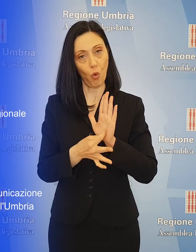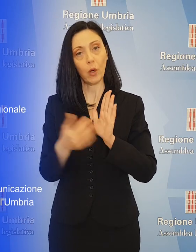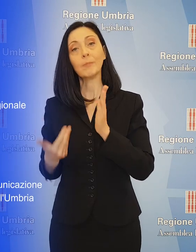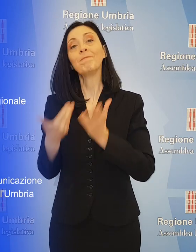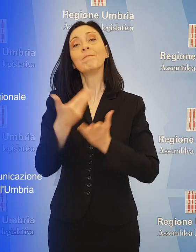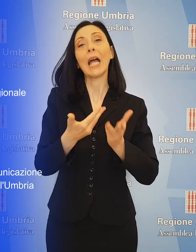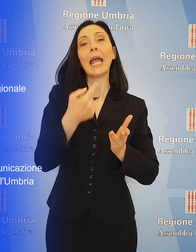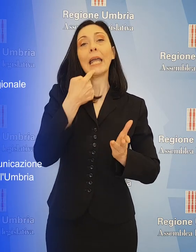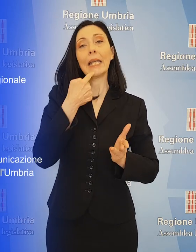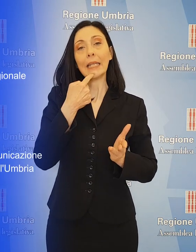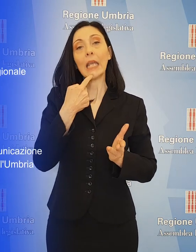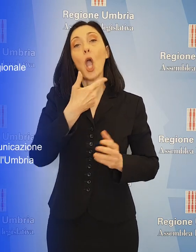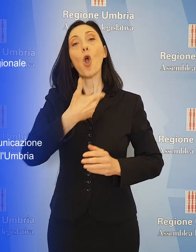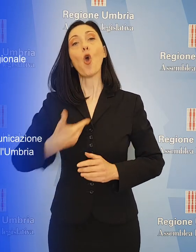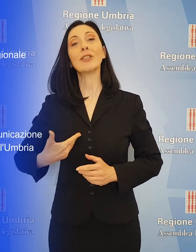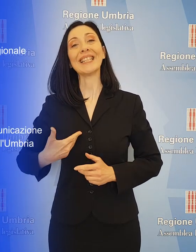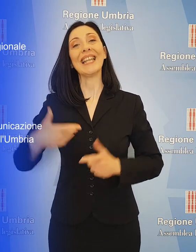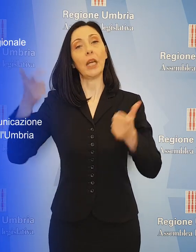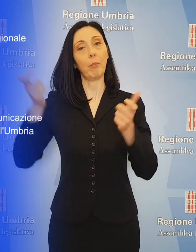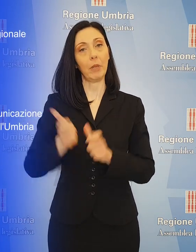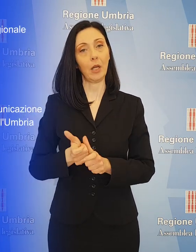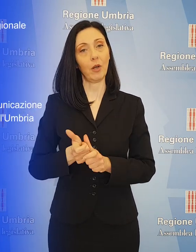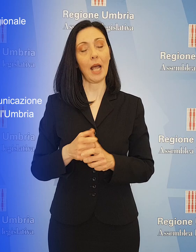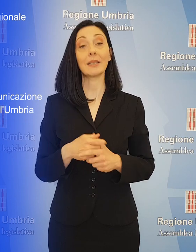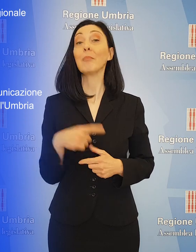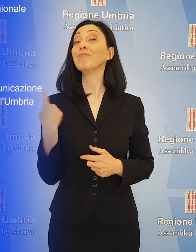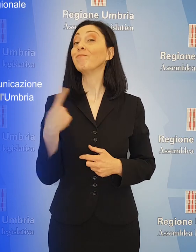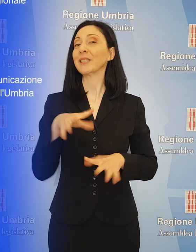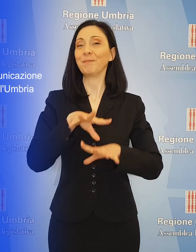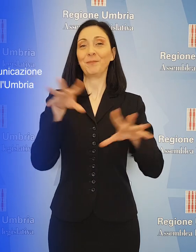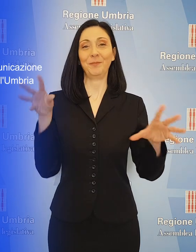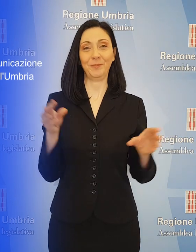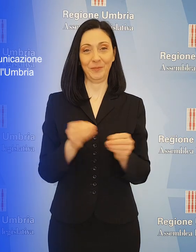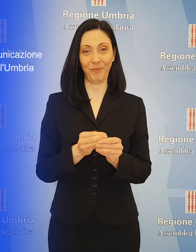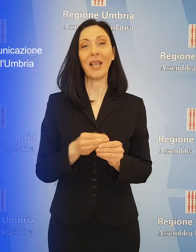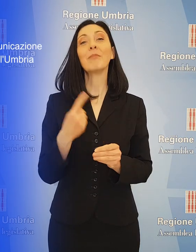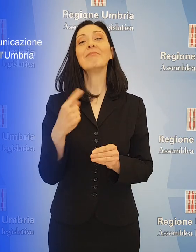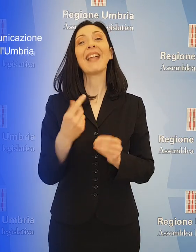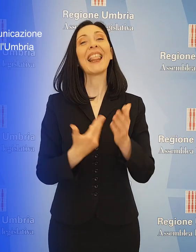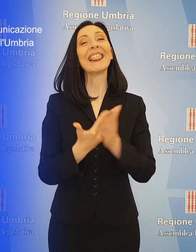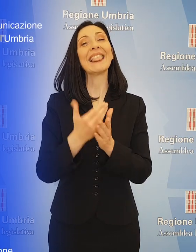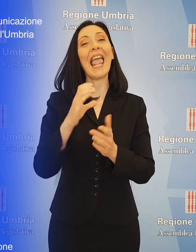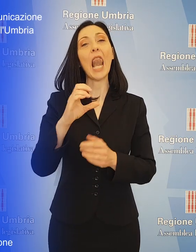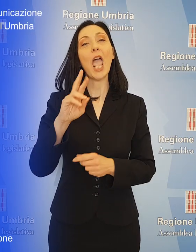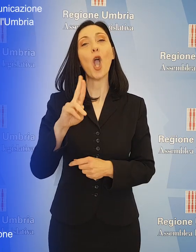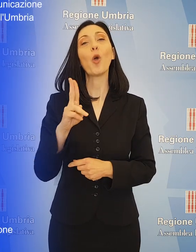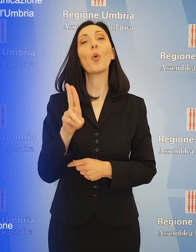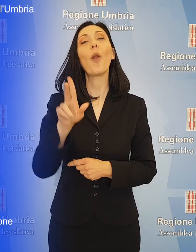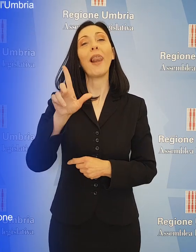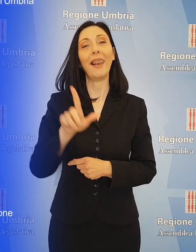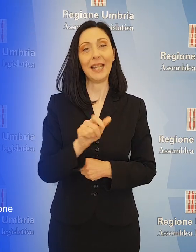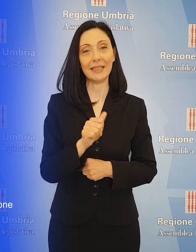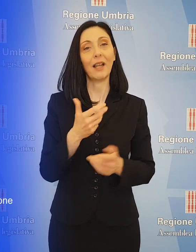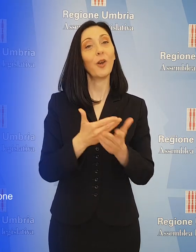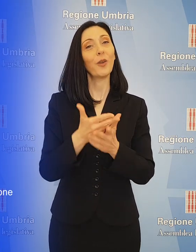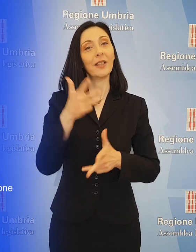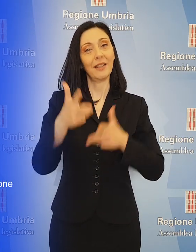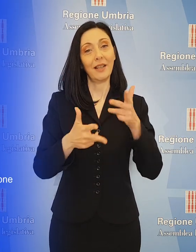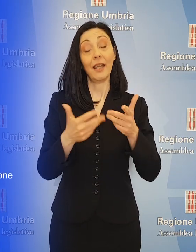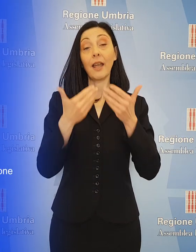promossi da consiglieri della minoranza. Ed è tutto per questa edizione di Telecrullis, il notiziario nella lingua